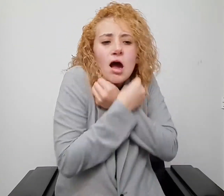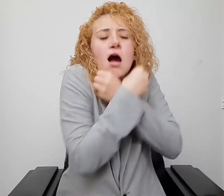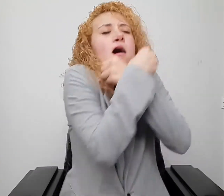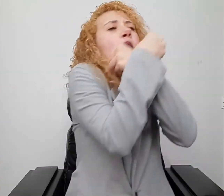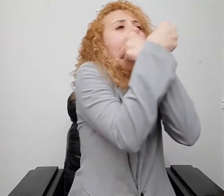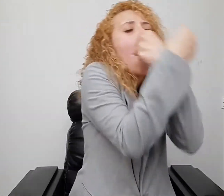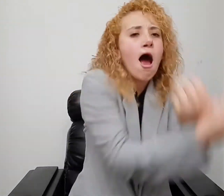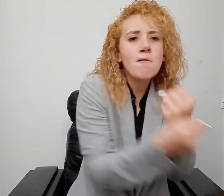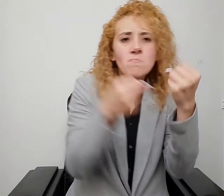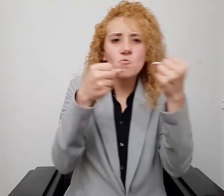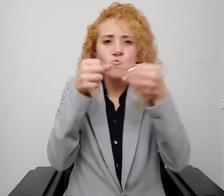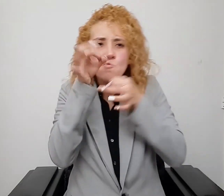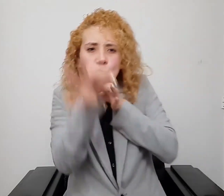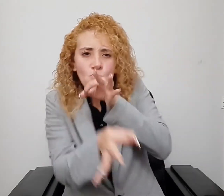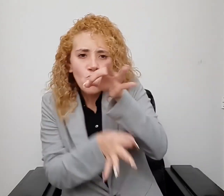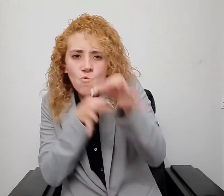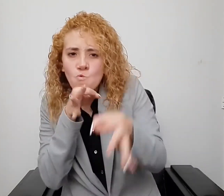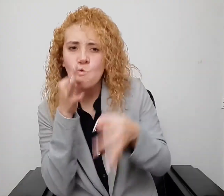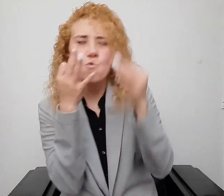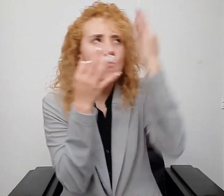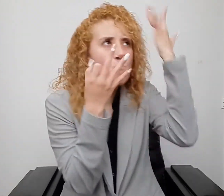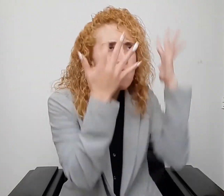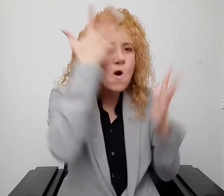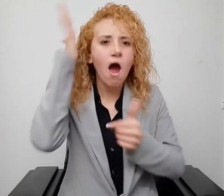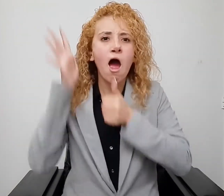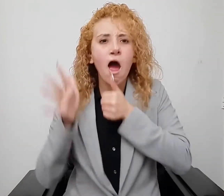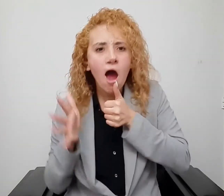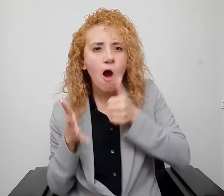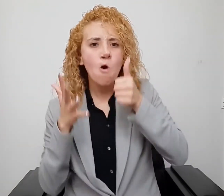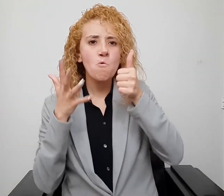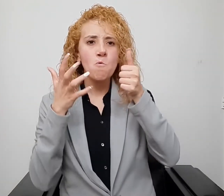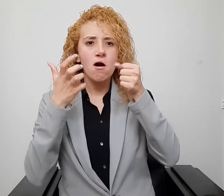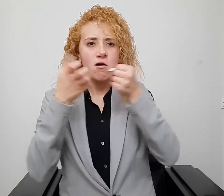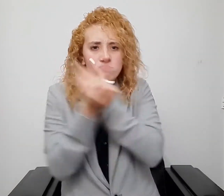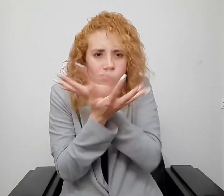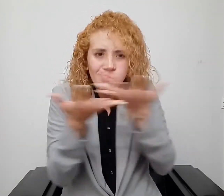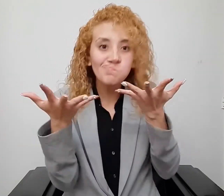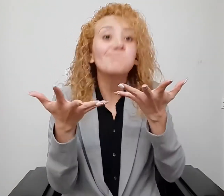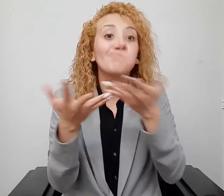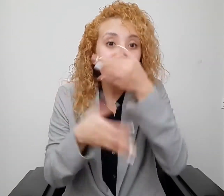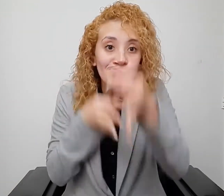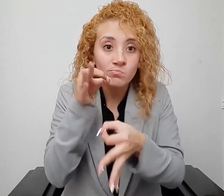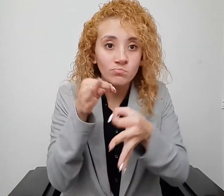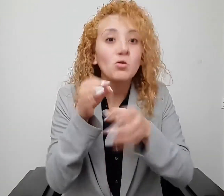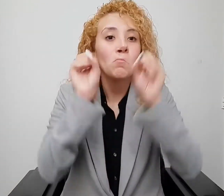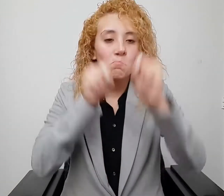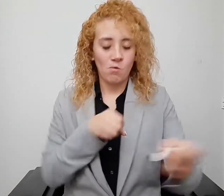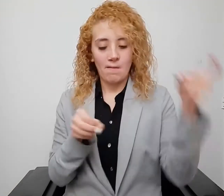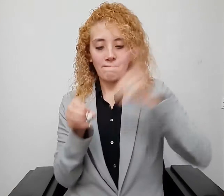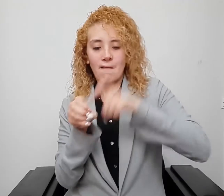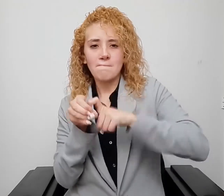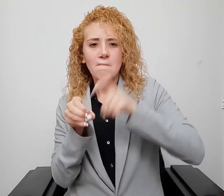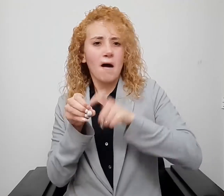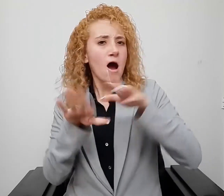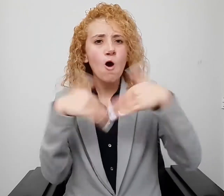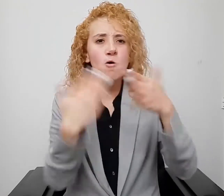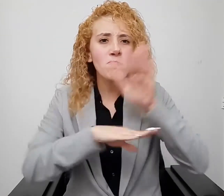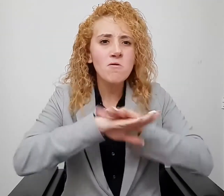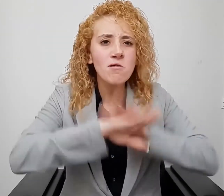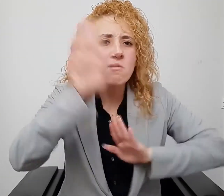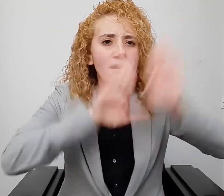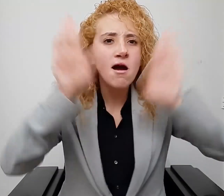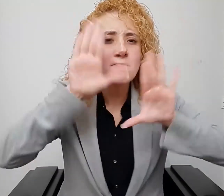y desean generar acciones en beneficio del cambio climático es a la que podrán acceder mediante esta